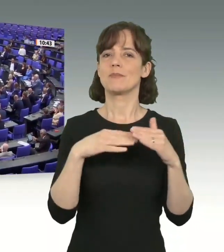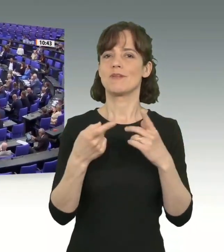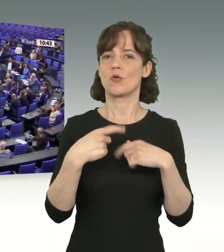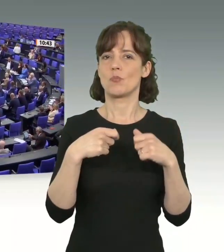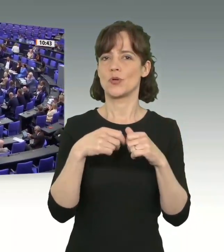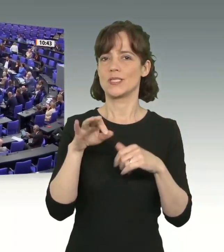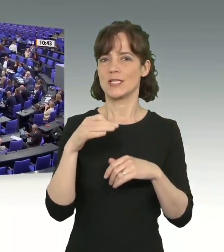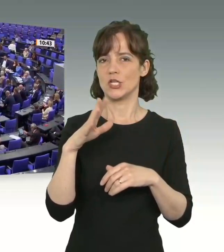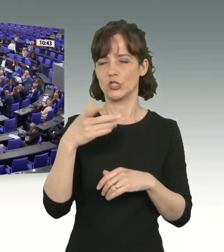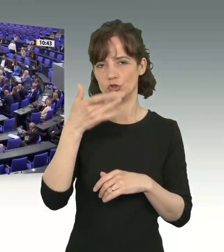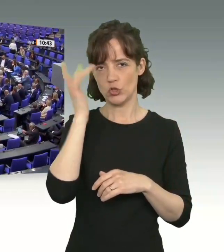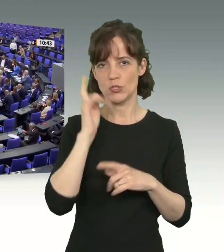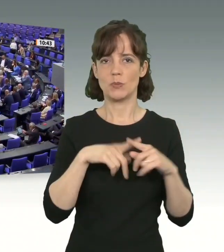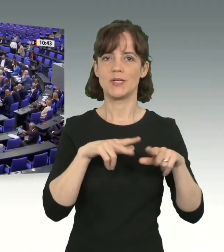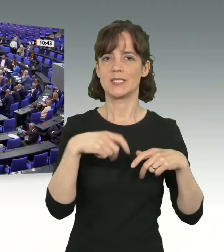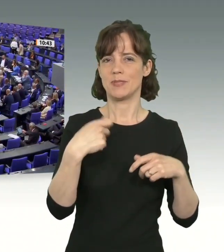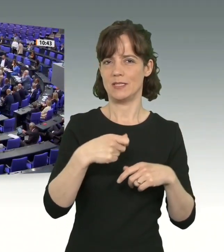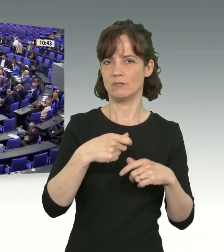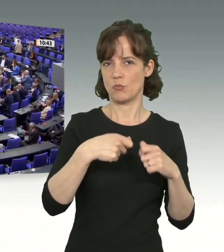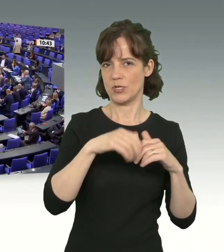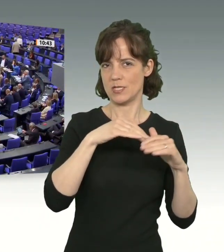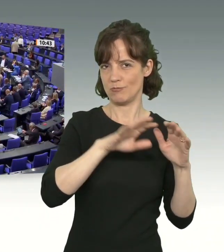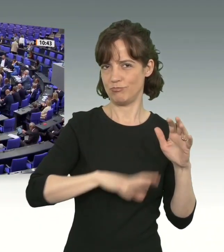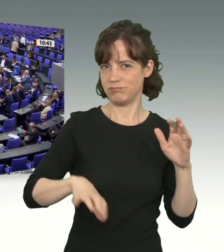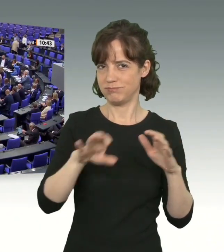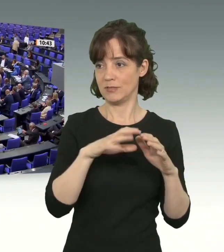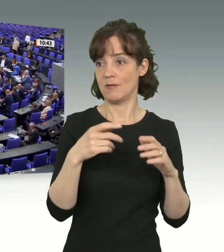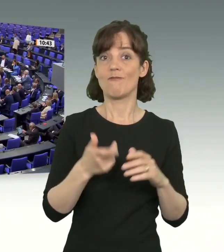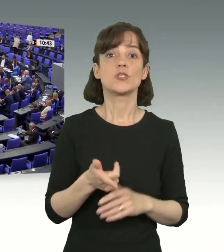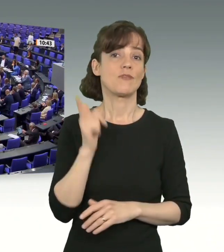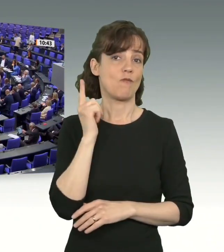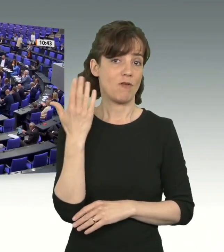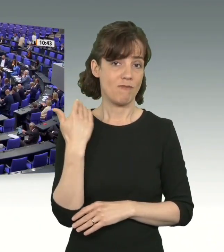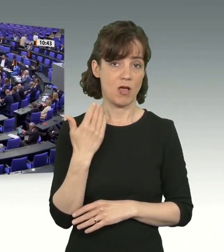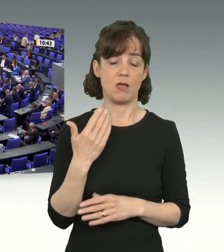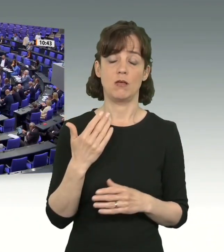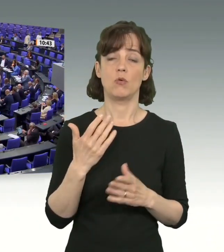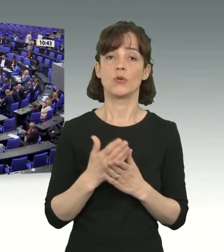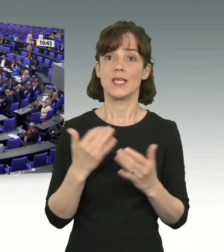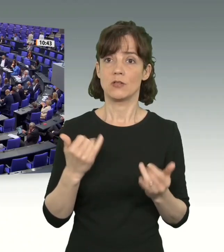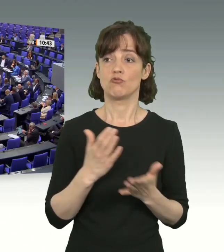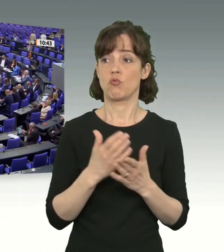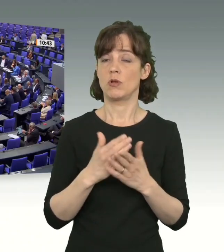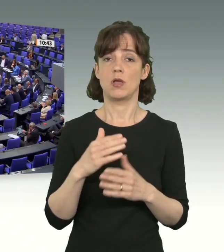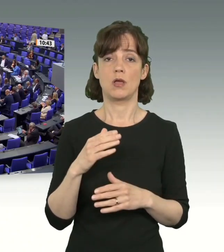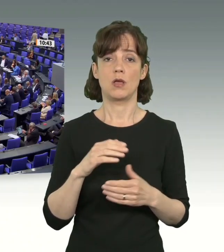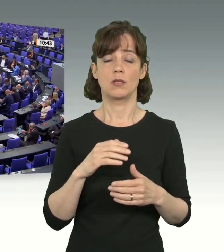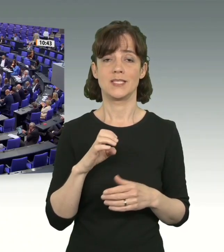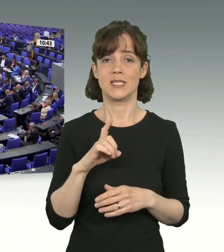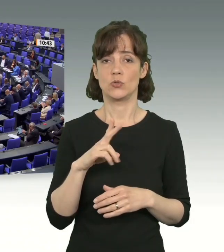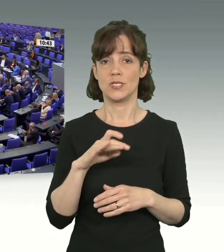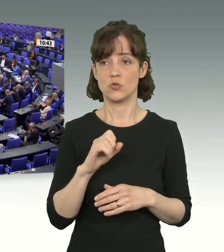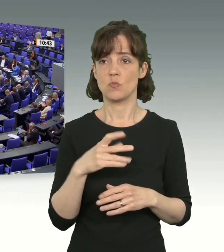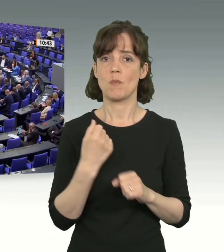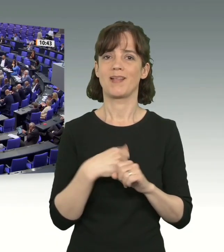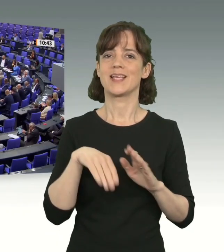und den Ministerpräsidenten der Länder ist gerade mal zwei Wochen her, und schon kommt die Union mit einem Gesetzentwurf um die Ecke, um